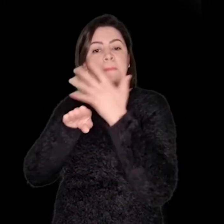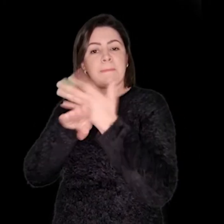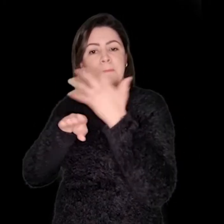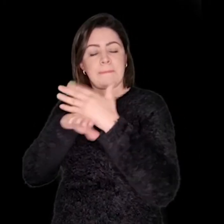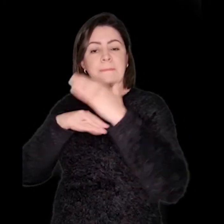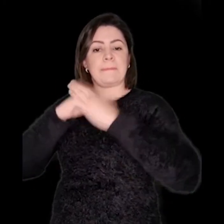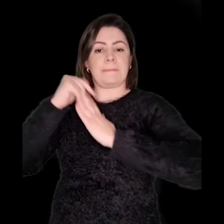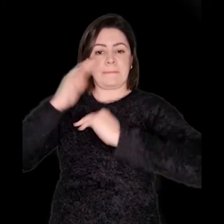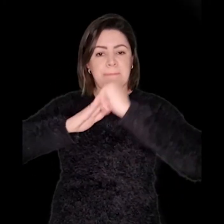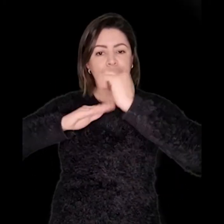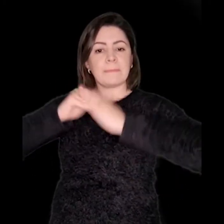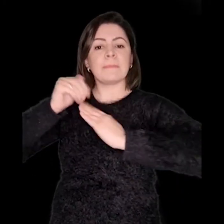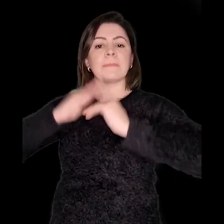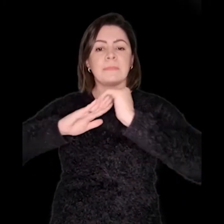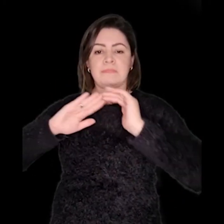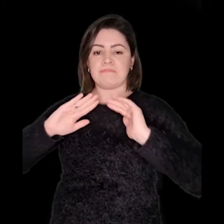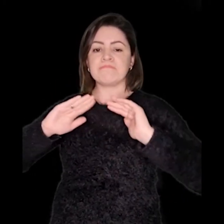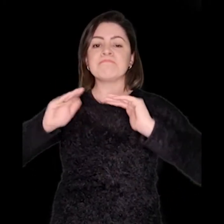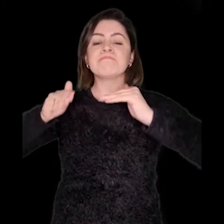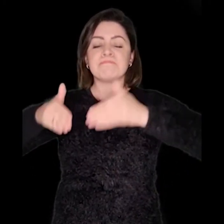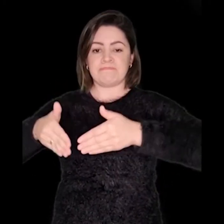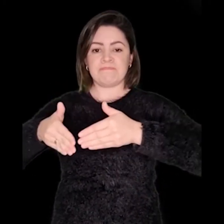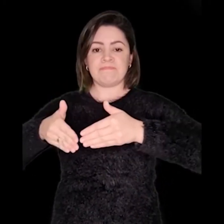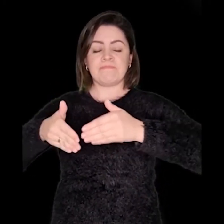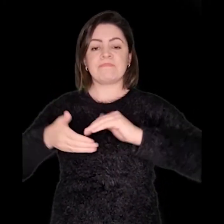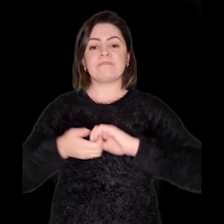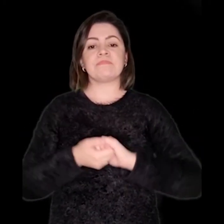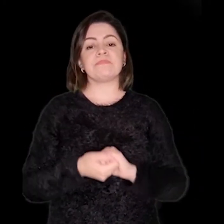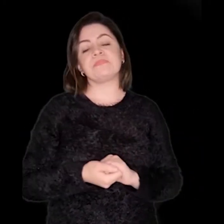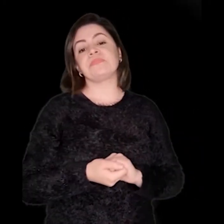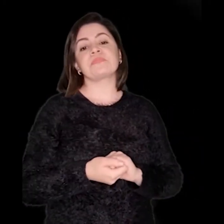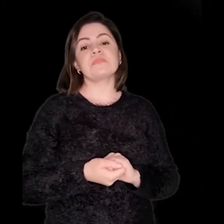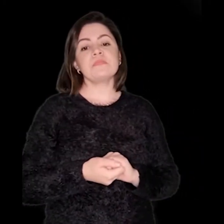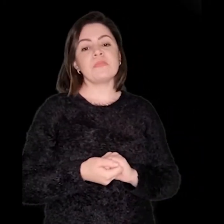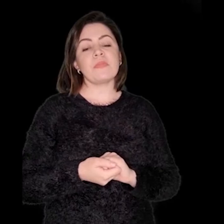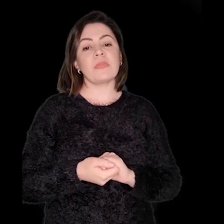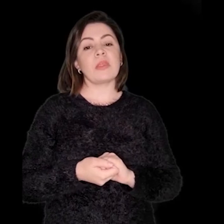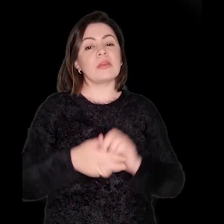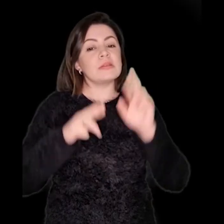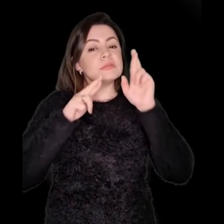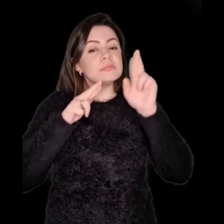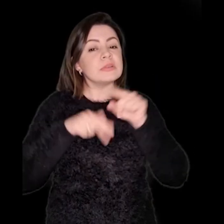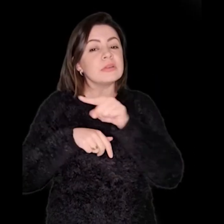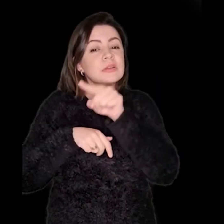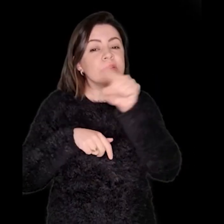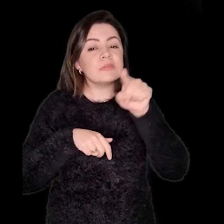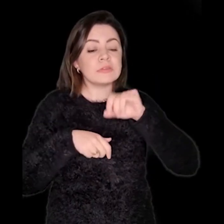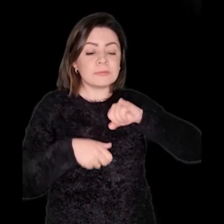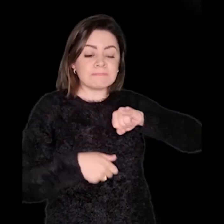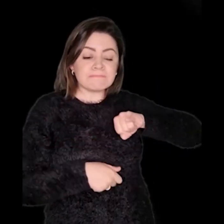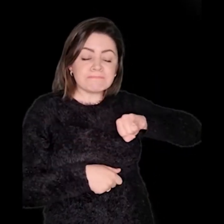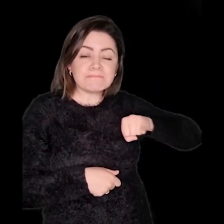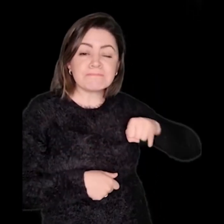E, como mencionei anteriormente, o material de apoio à prática com compilação de links que possibilitem